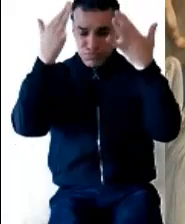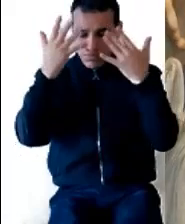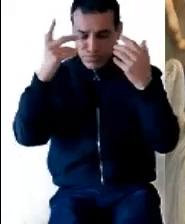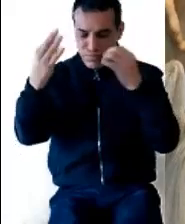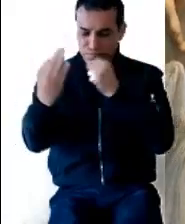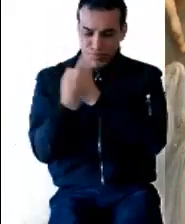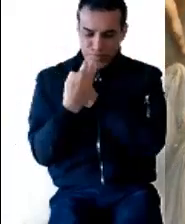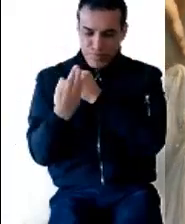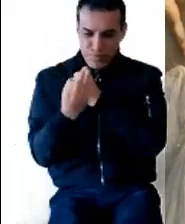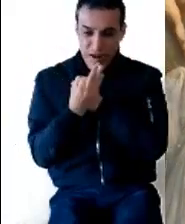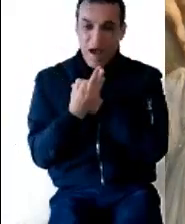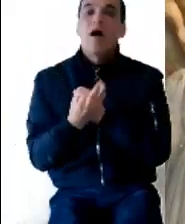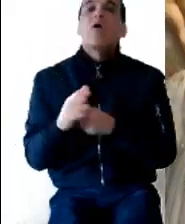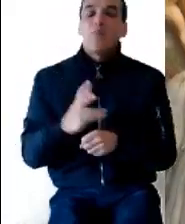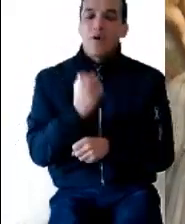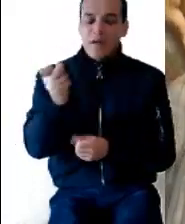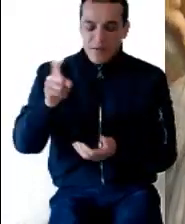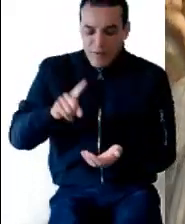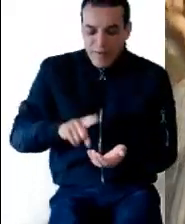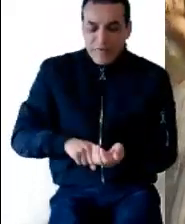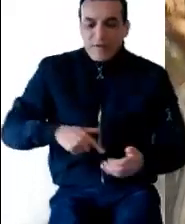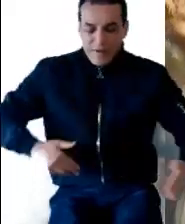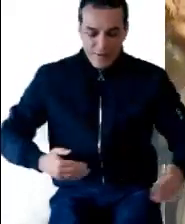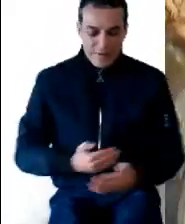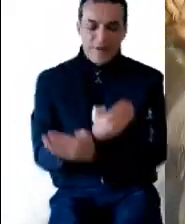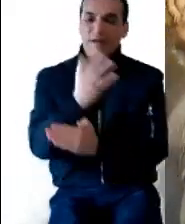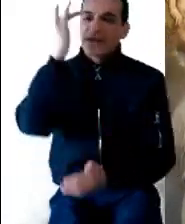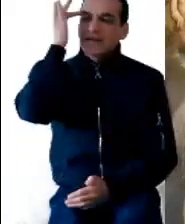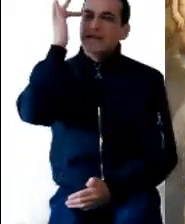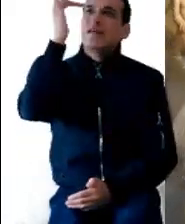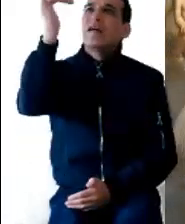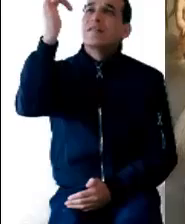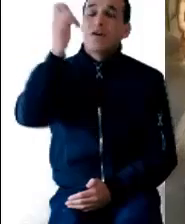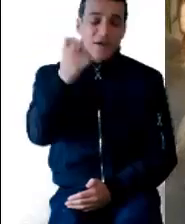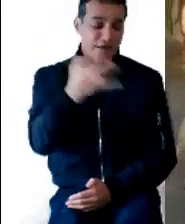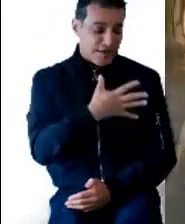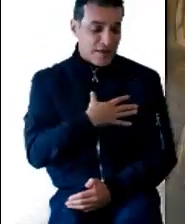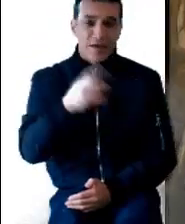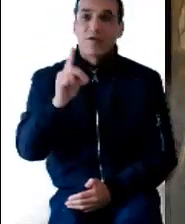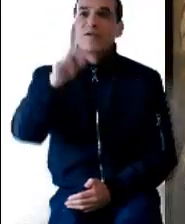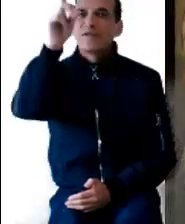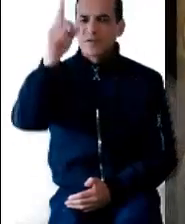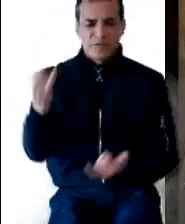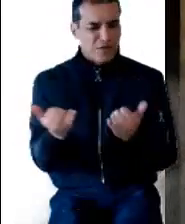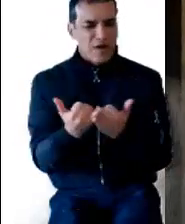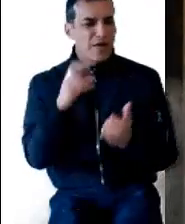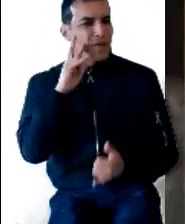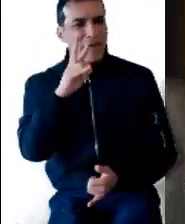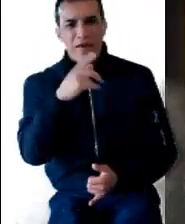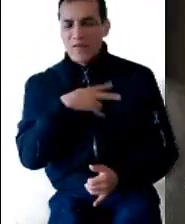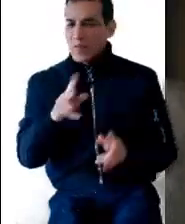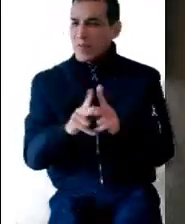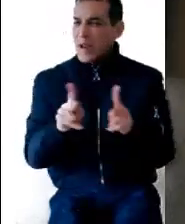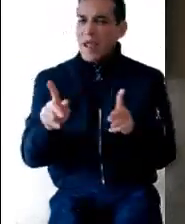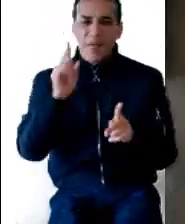cubrirá con su sombra. Por eso el santo que va a nacer de ti será llamado Hijo de Dios. Ahí tienes a tu parienta Isabel,